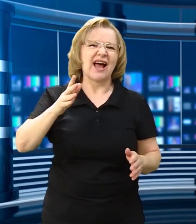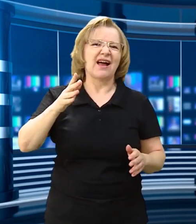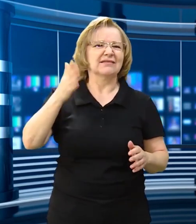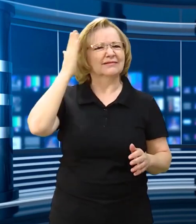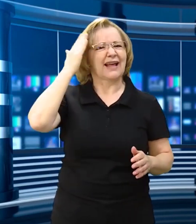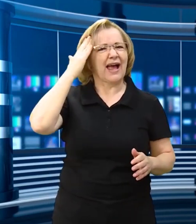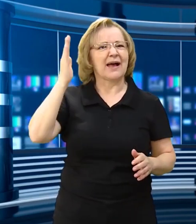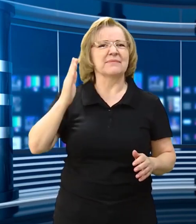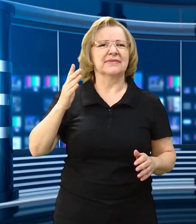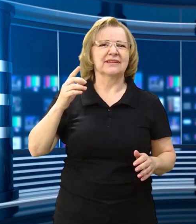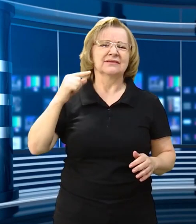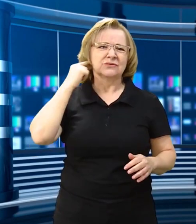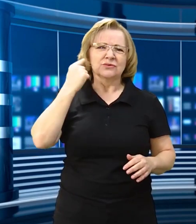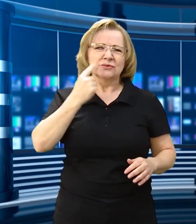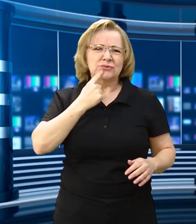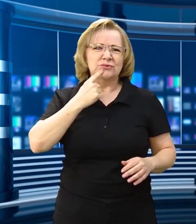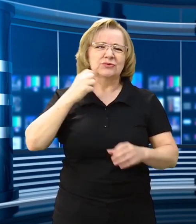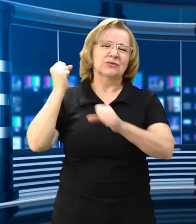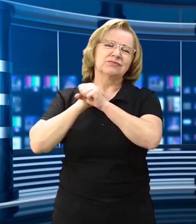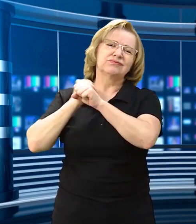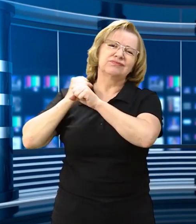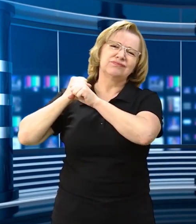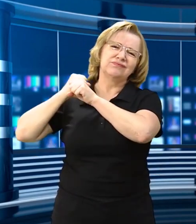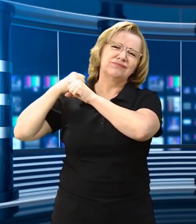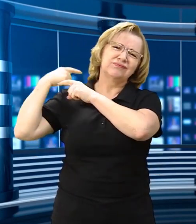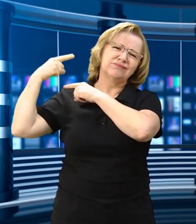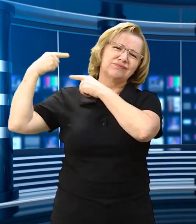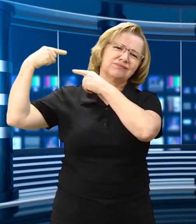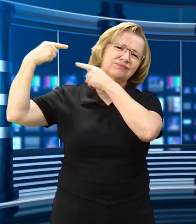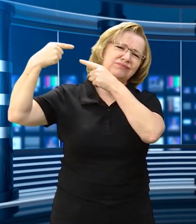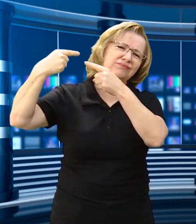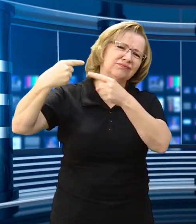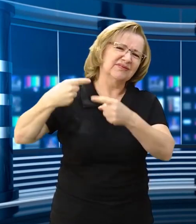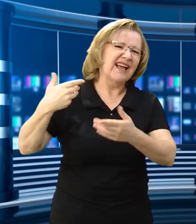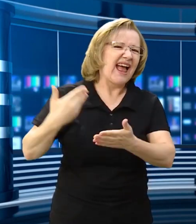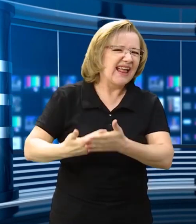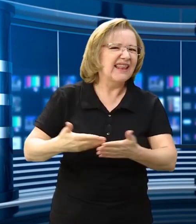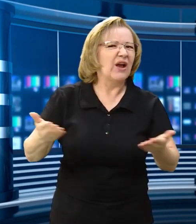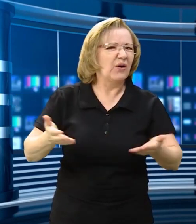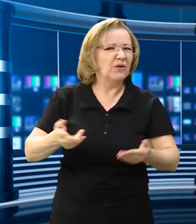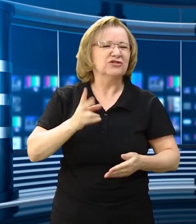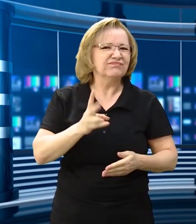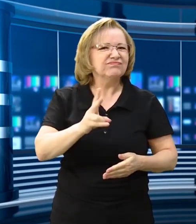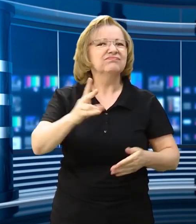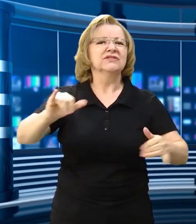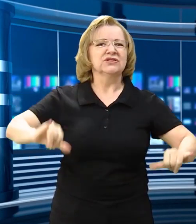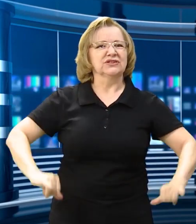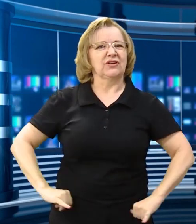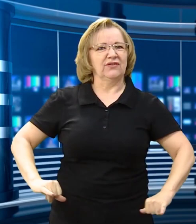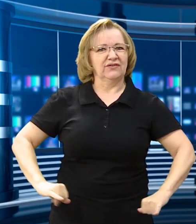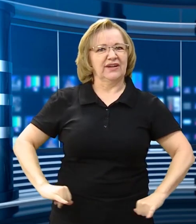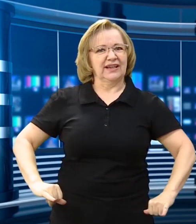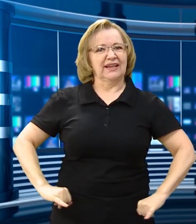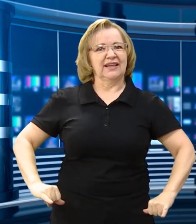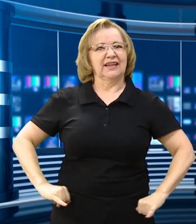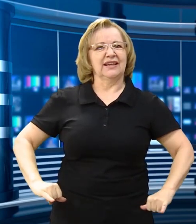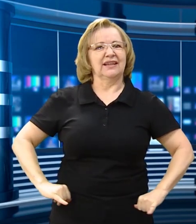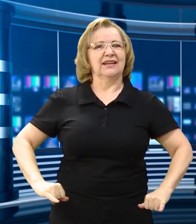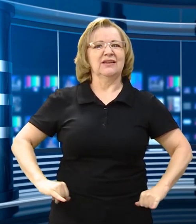Bem, vocês já sabem, né? Sabem da trajetória, da história dos surdos de